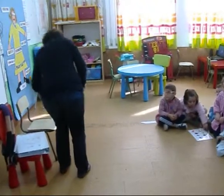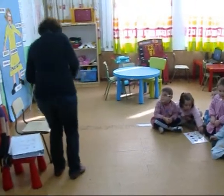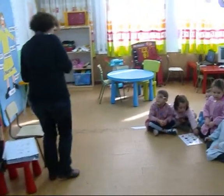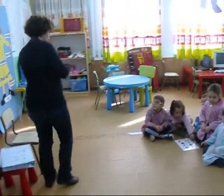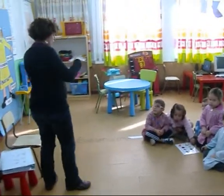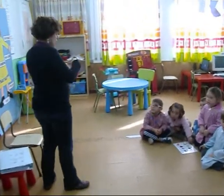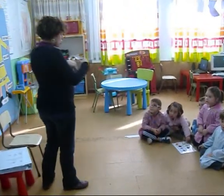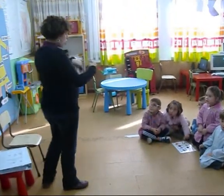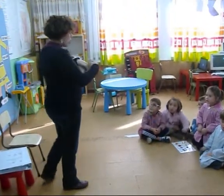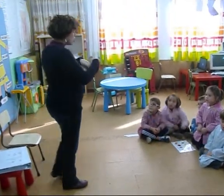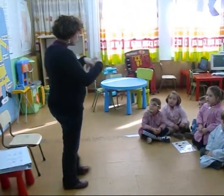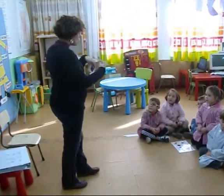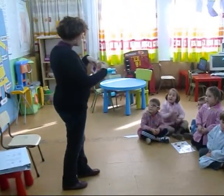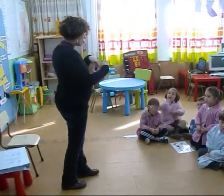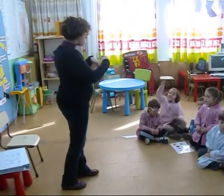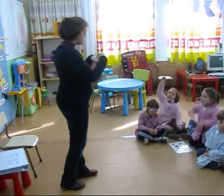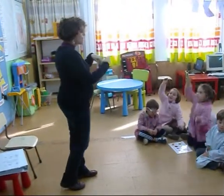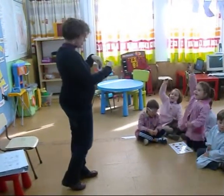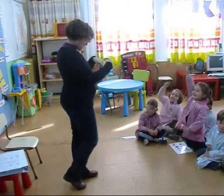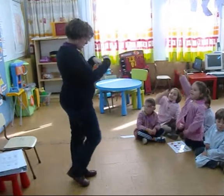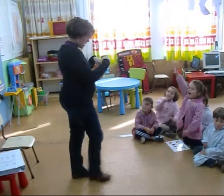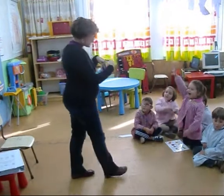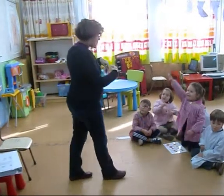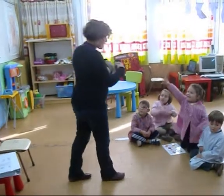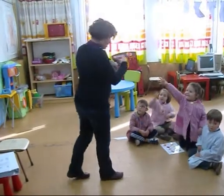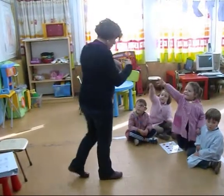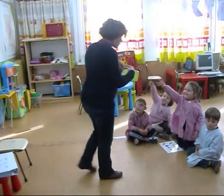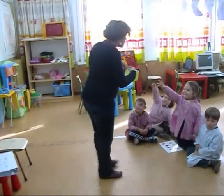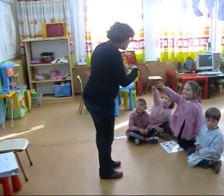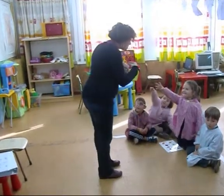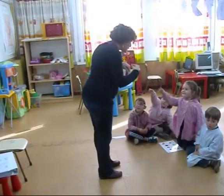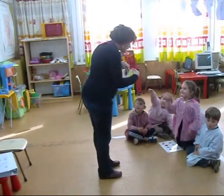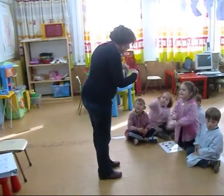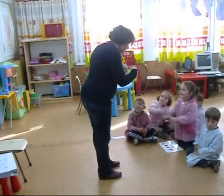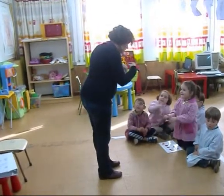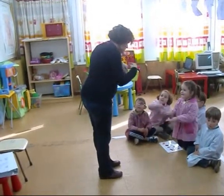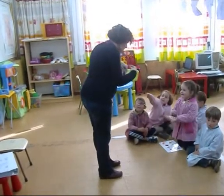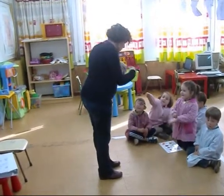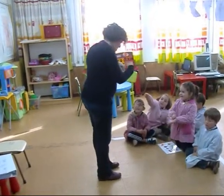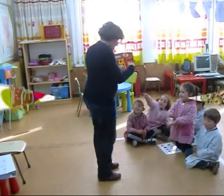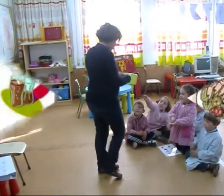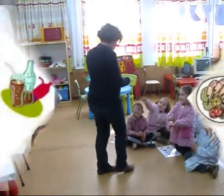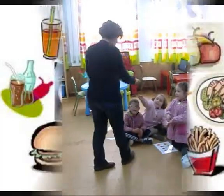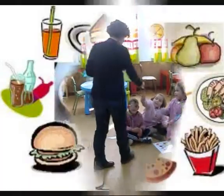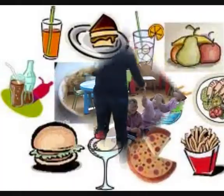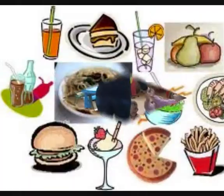ahora camaneles con? Fresa Fresa Facedes fresa Fresa Moi ben